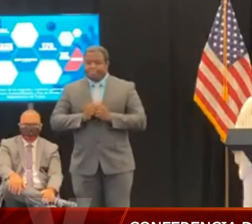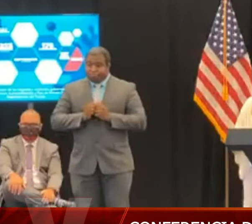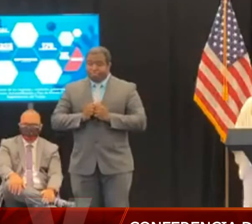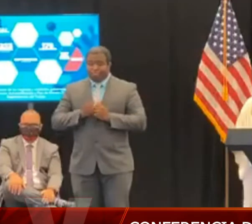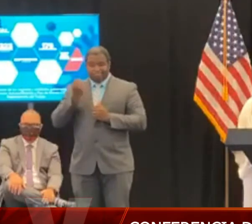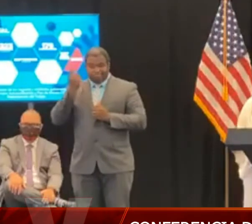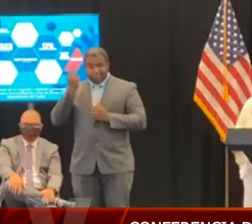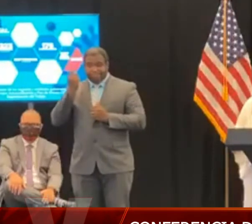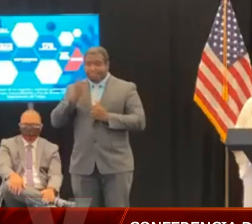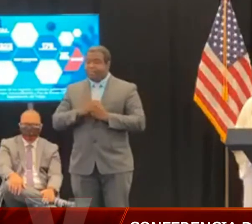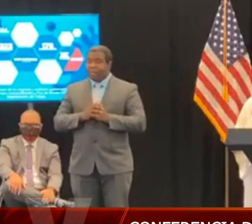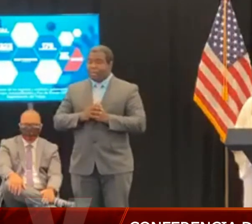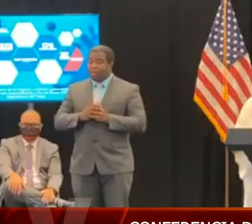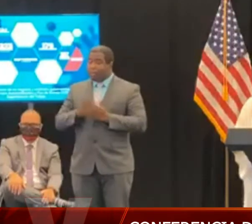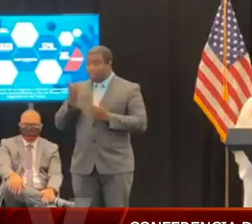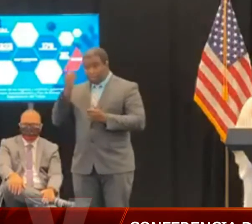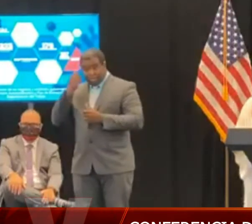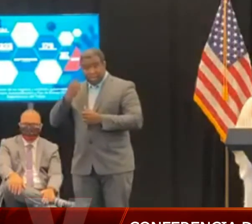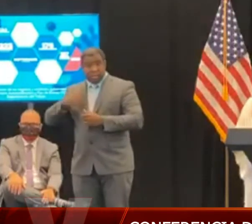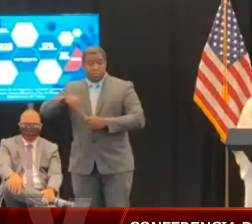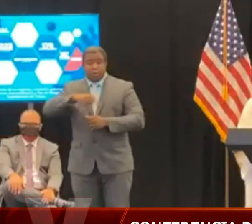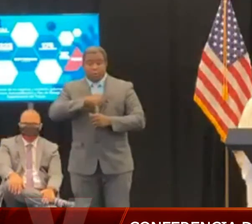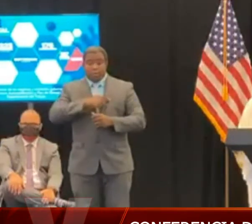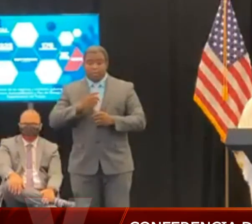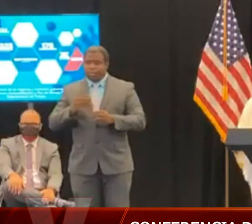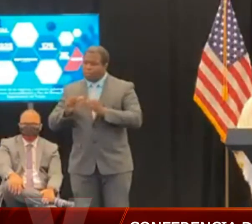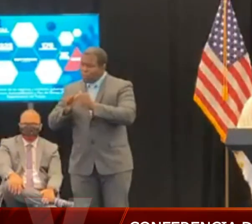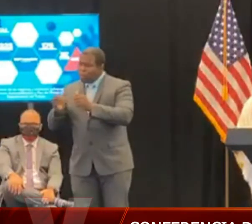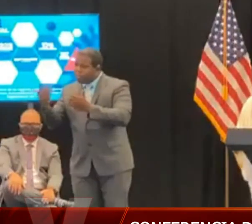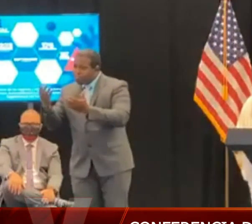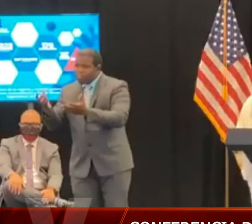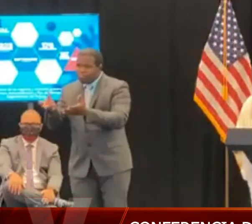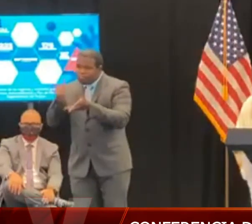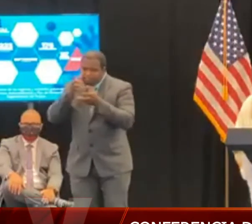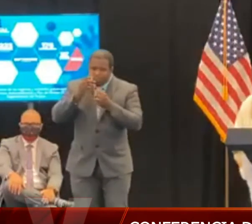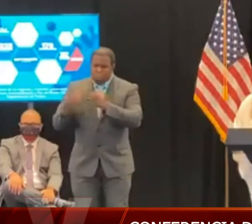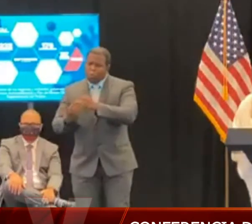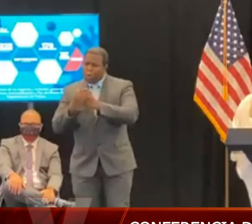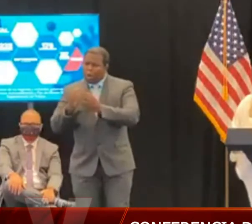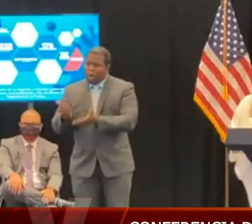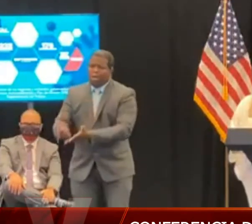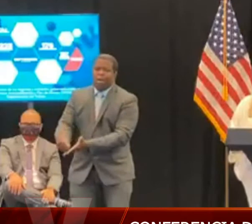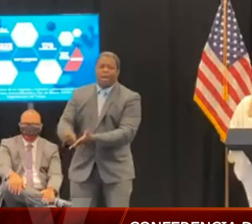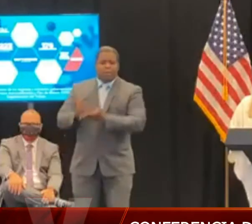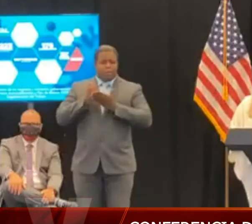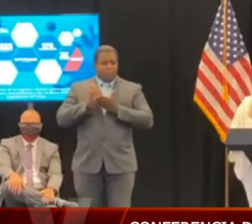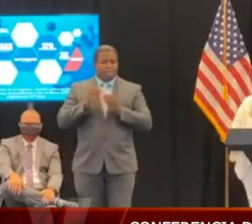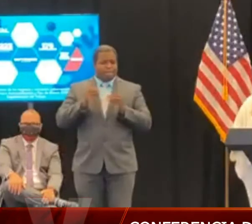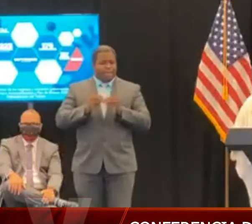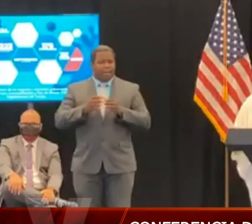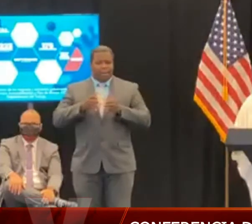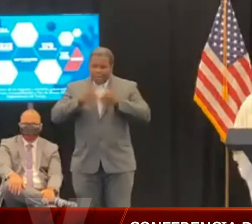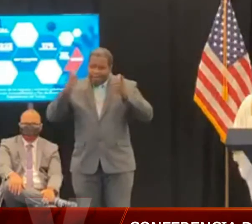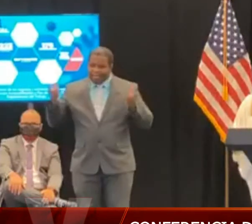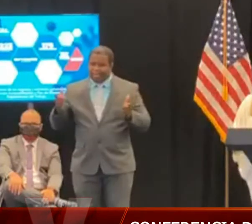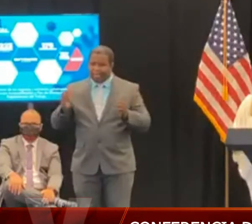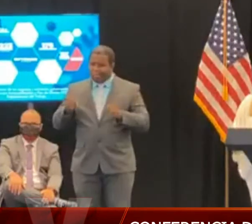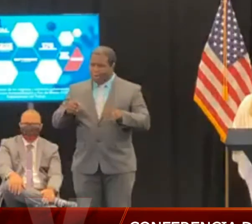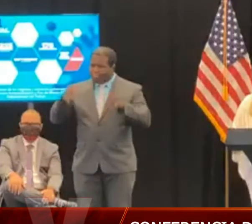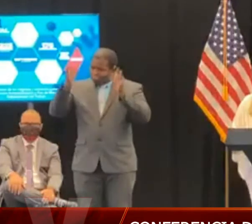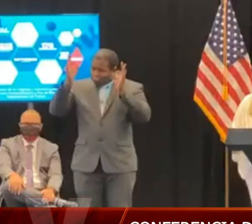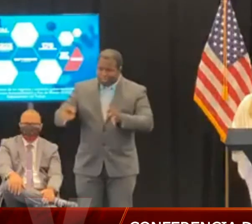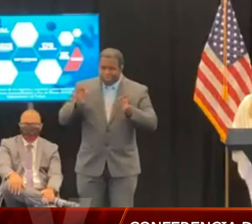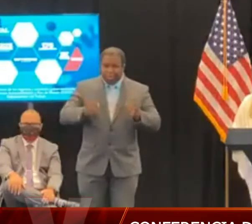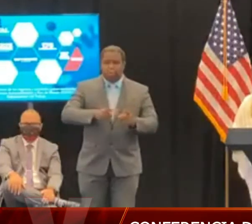decisiones necesarias en beneficio de nuestro Puerto Rico y que me ayudarán a mí a tomar las mejores decisiones para